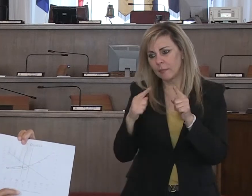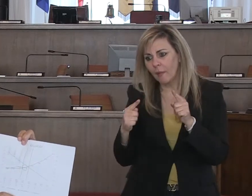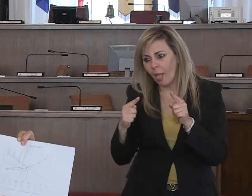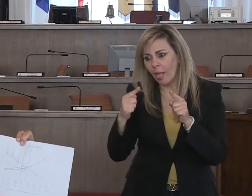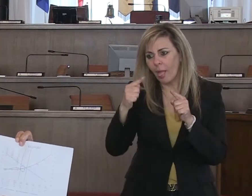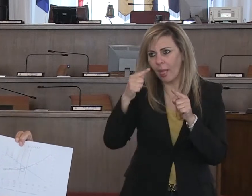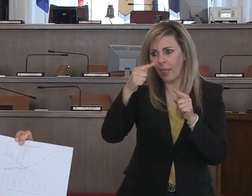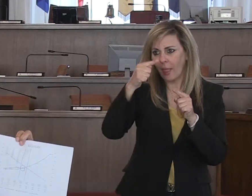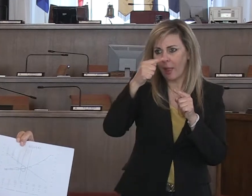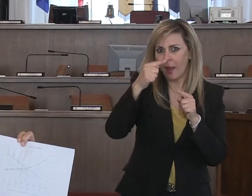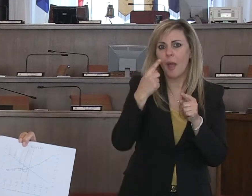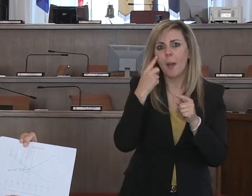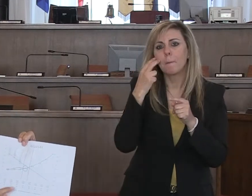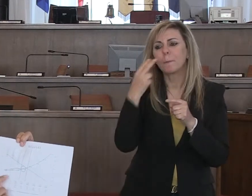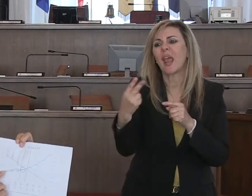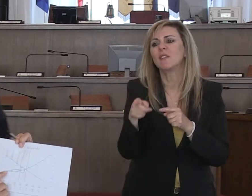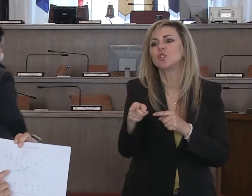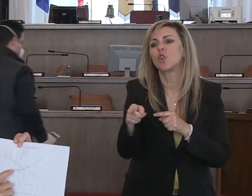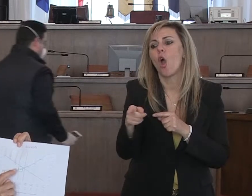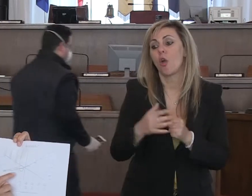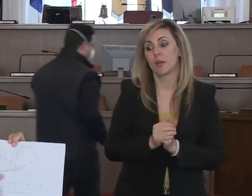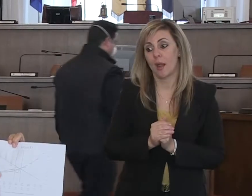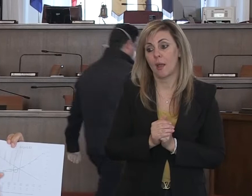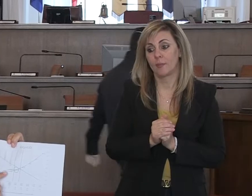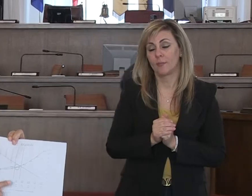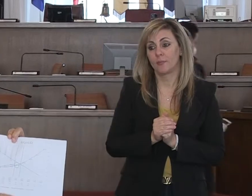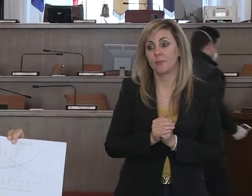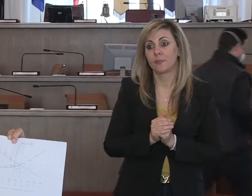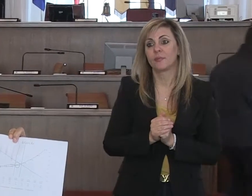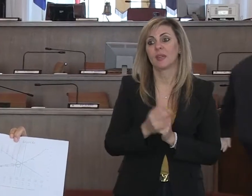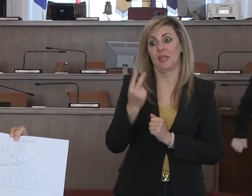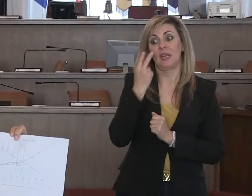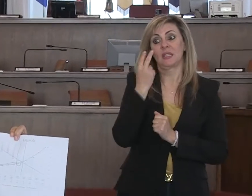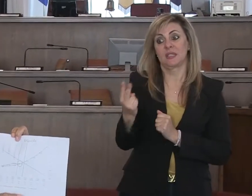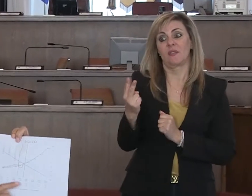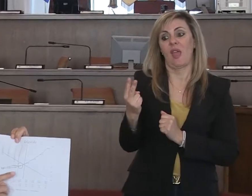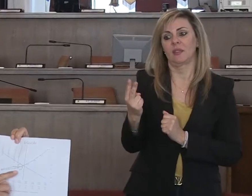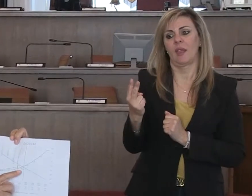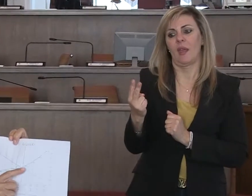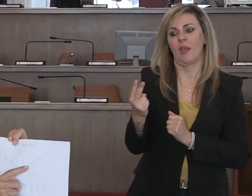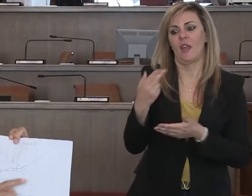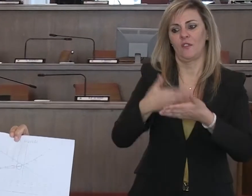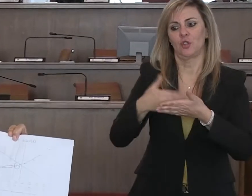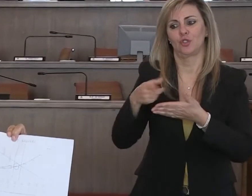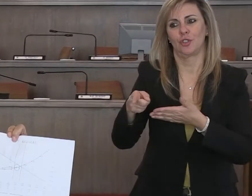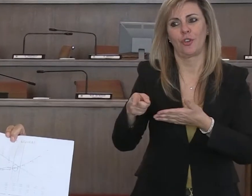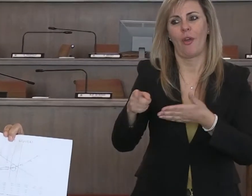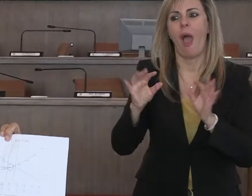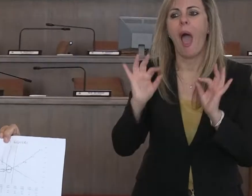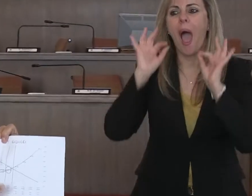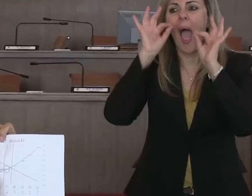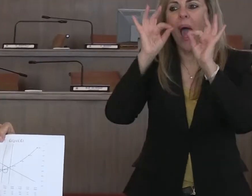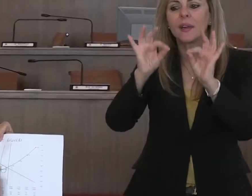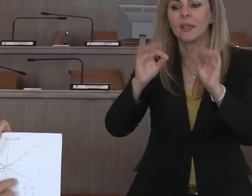previsione, questa è la curva realizzata e vedete che le due curve si stanno avvicinando e stanno raggiungendo